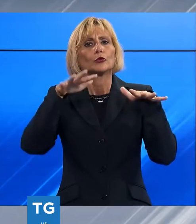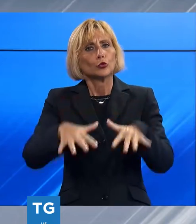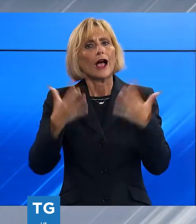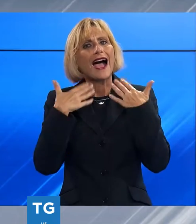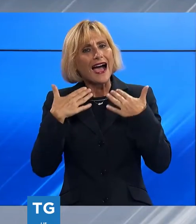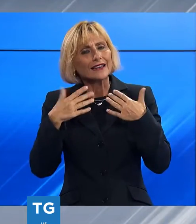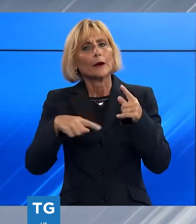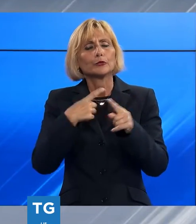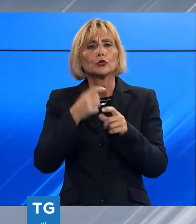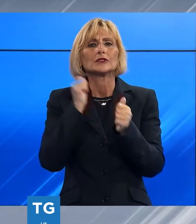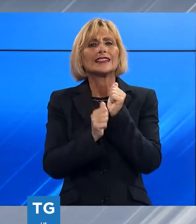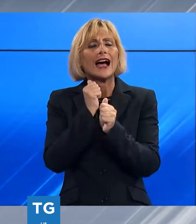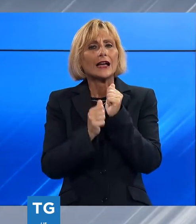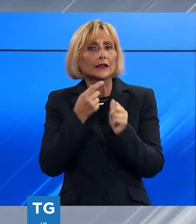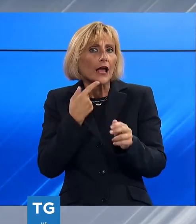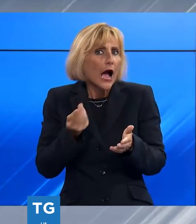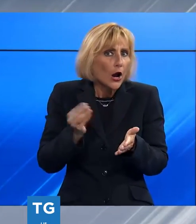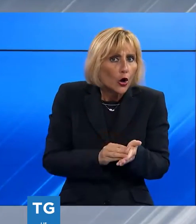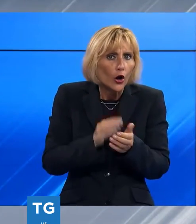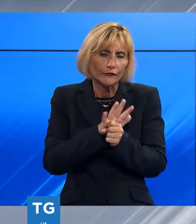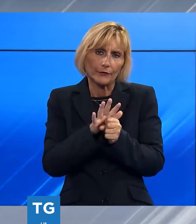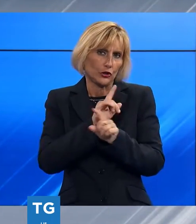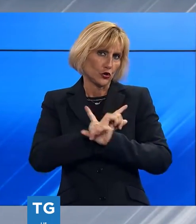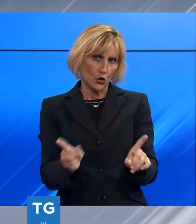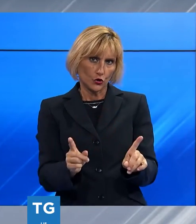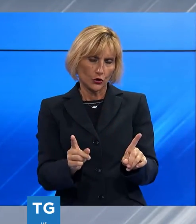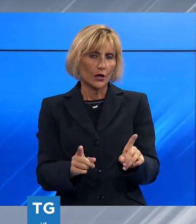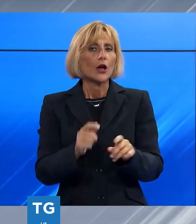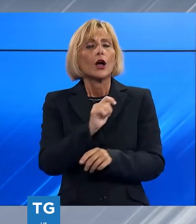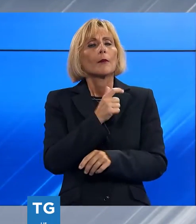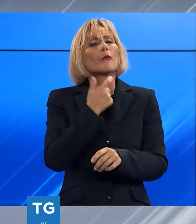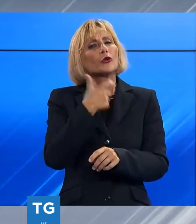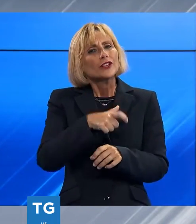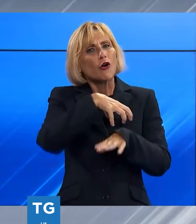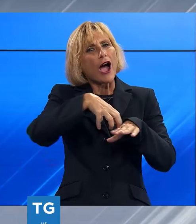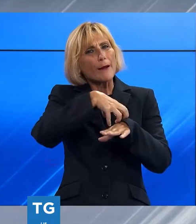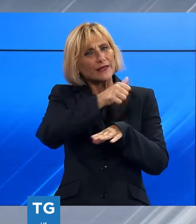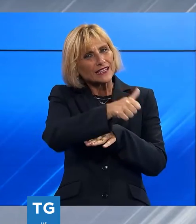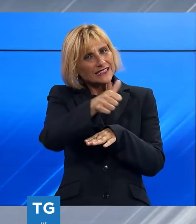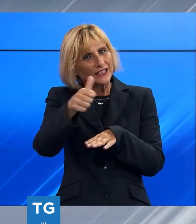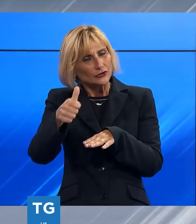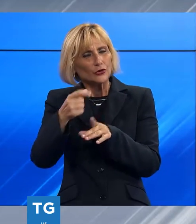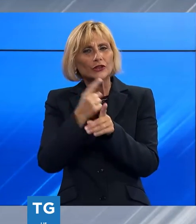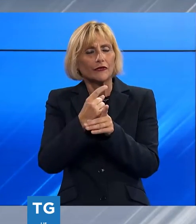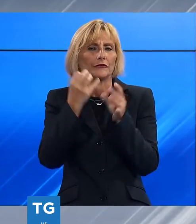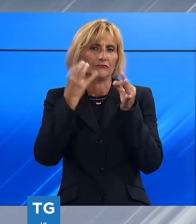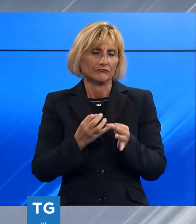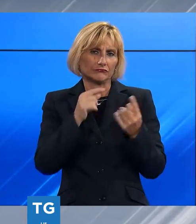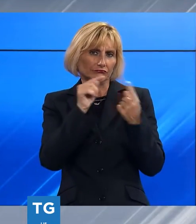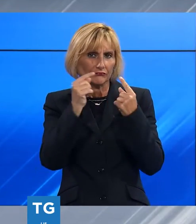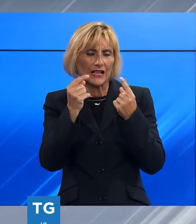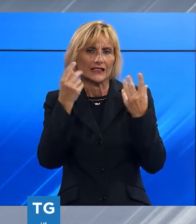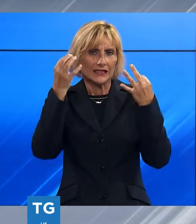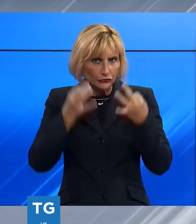economici alle famiglie, perché gli amministratori devono sempre contestualizzare le loro decisioni e ci dobbiamo